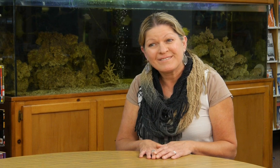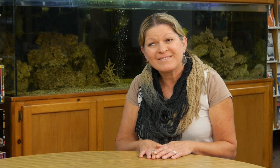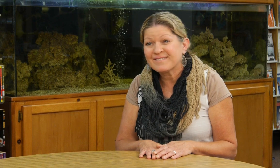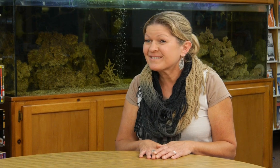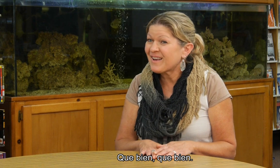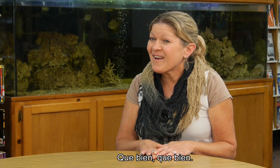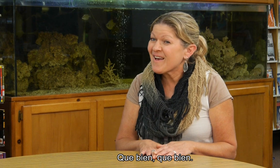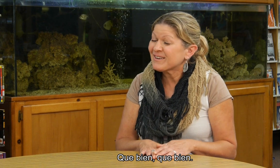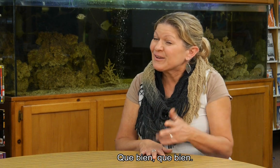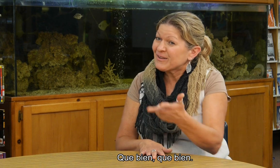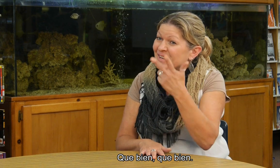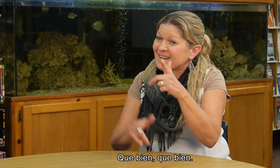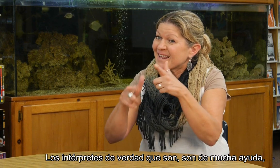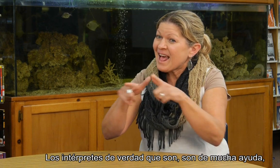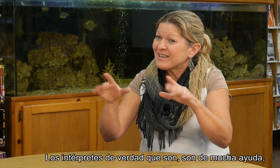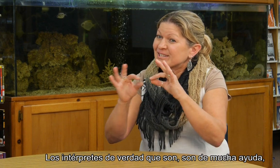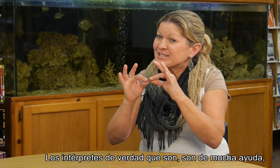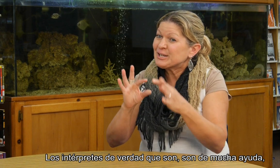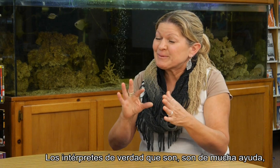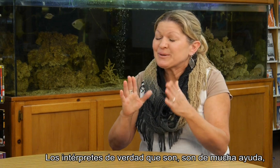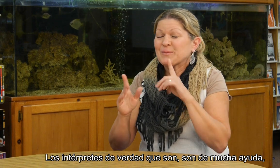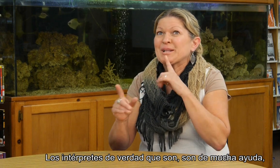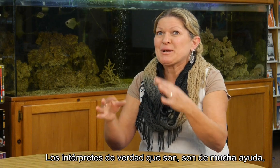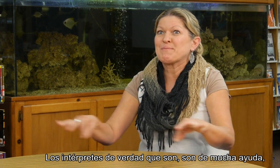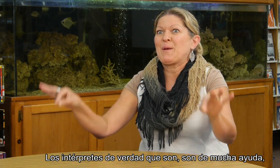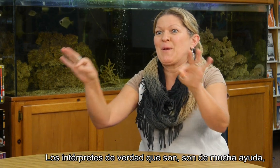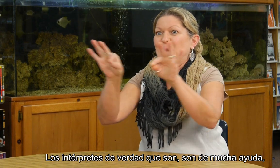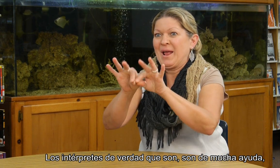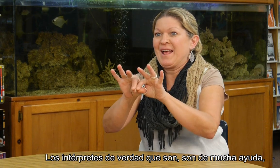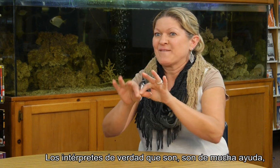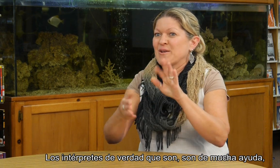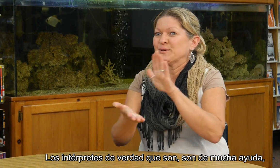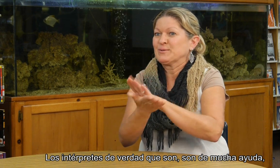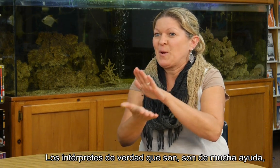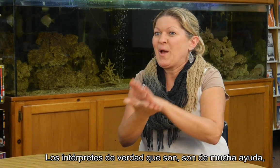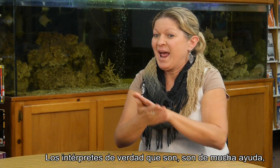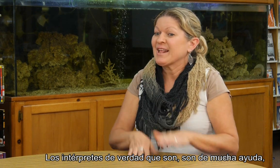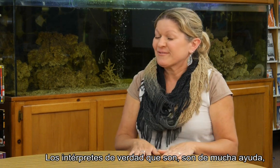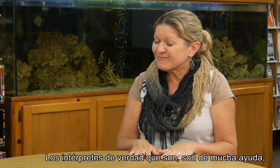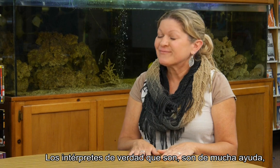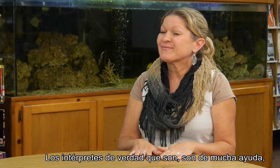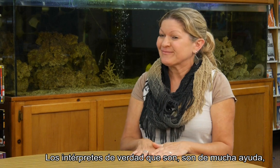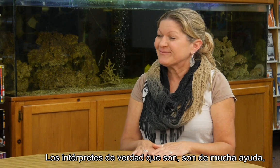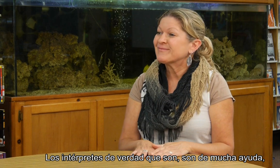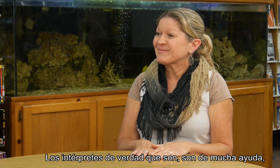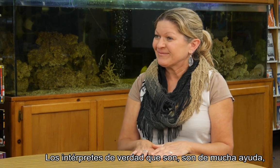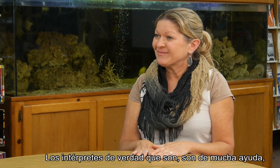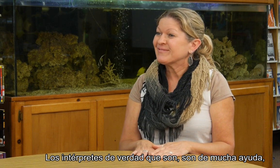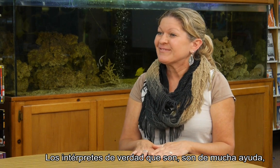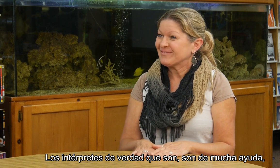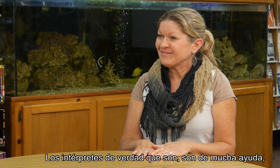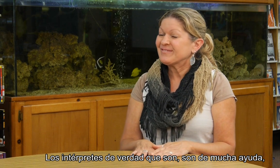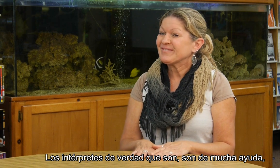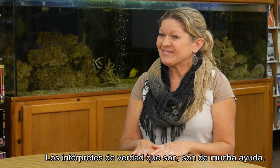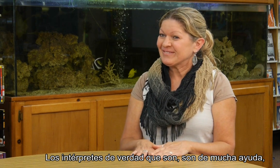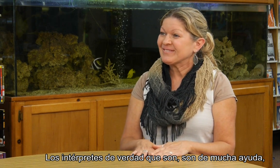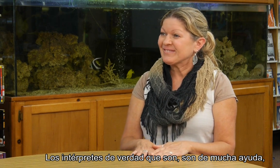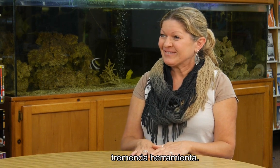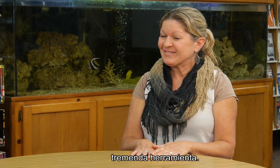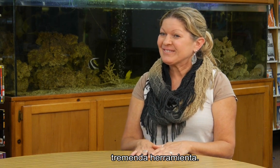Qué bien, qué bien. Los intérpretes trilingües, de verdad que son, son de mucha ayuda, tremenda